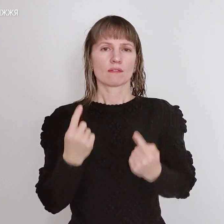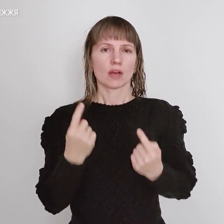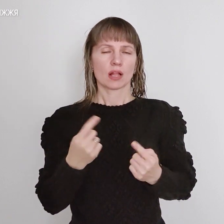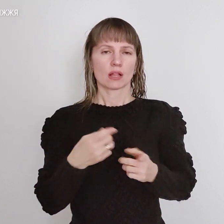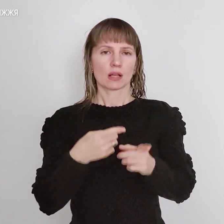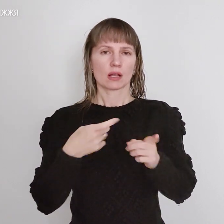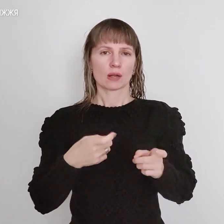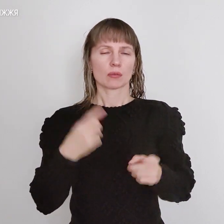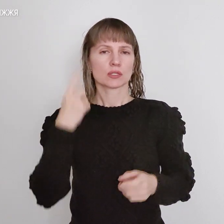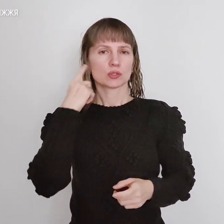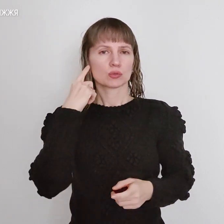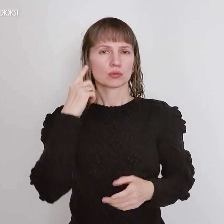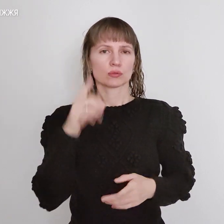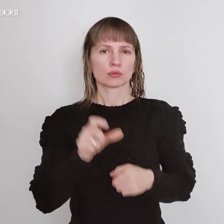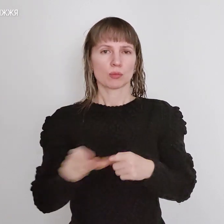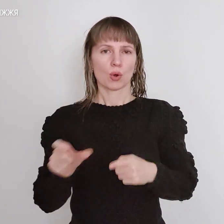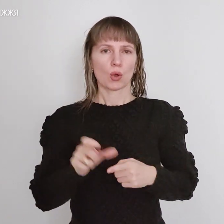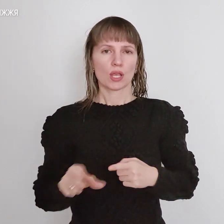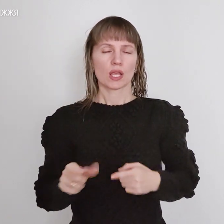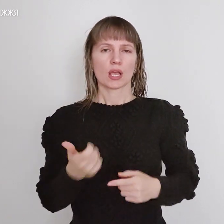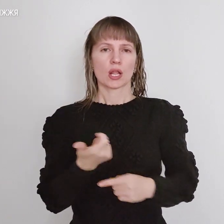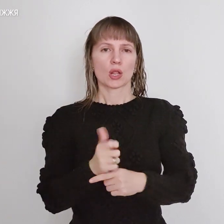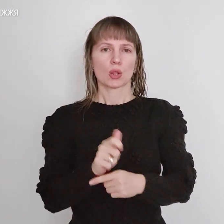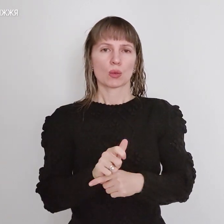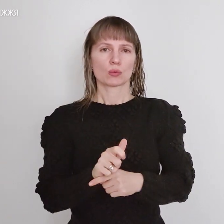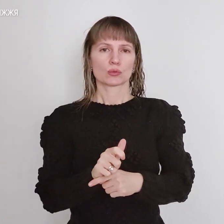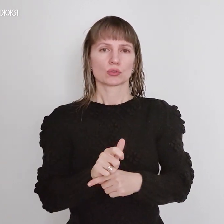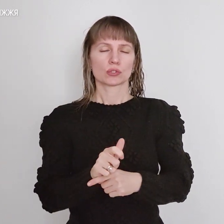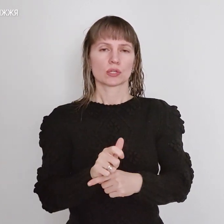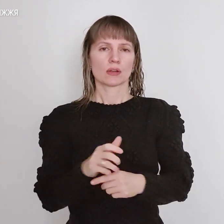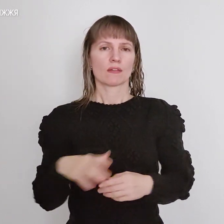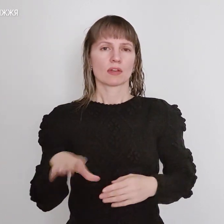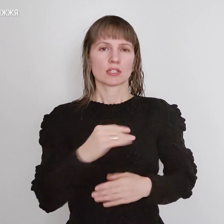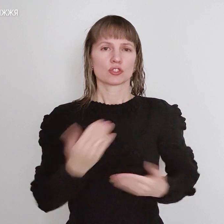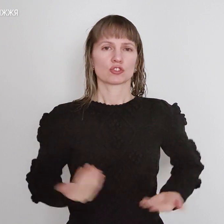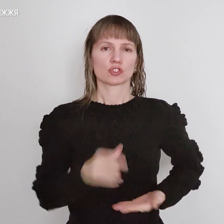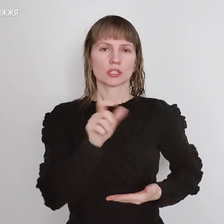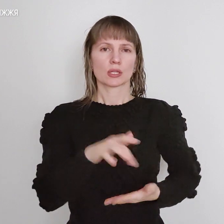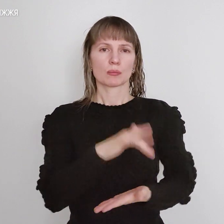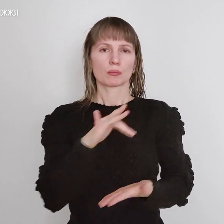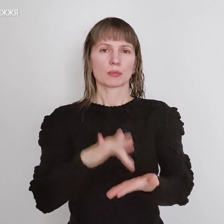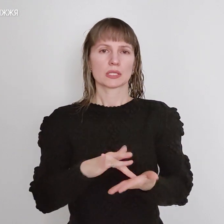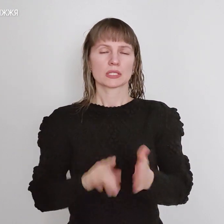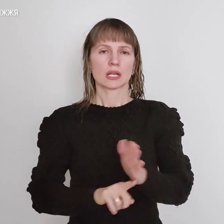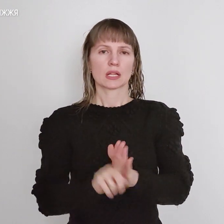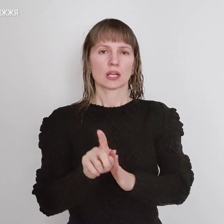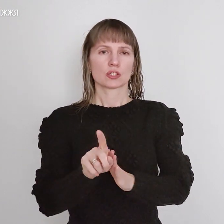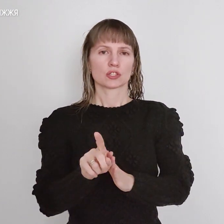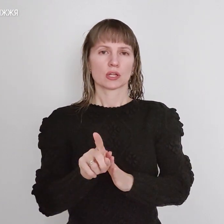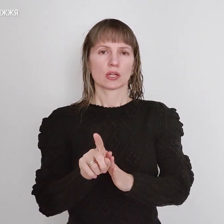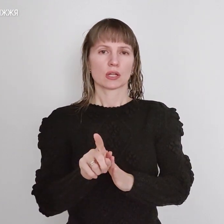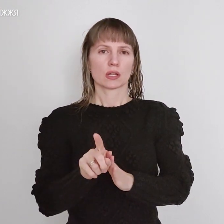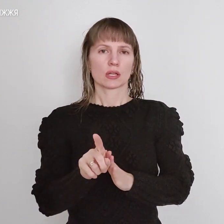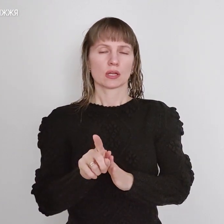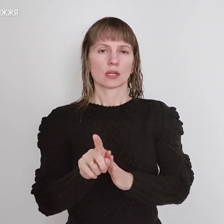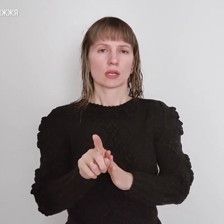зброя. Дуже, ну, майже всі мешканці місто бачили трансируючі